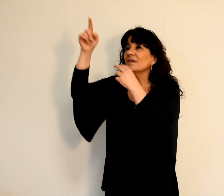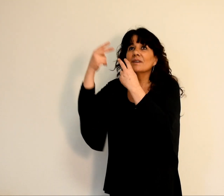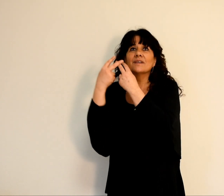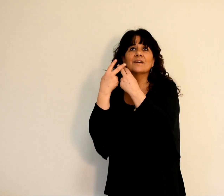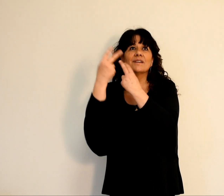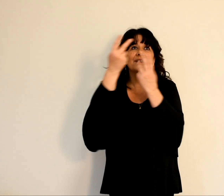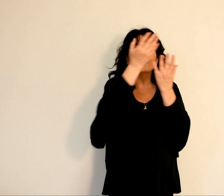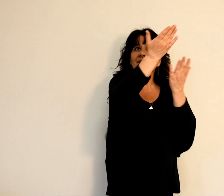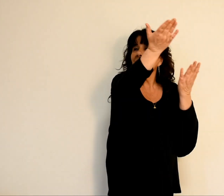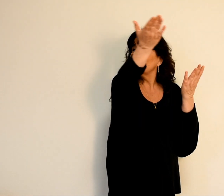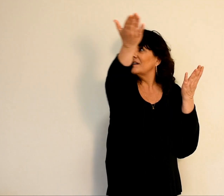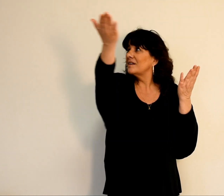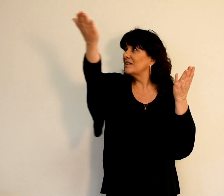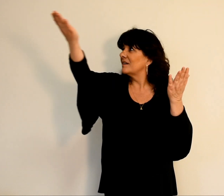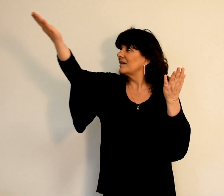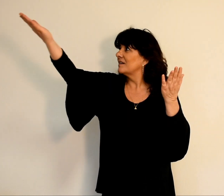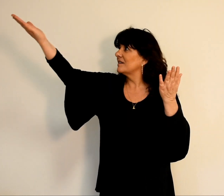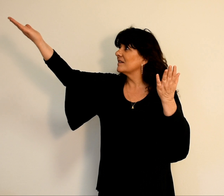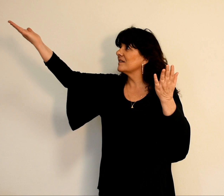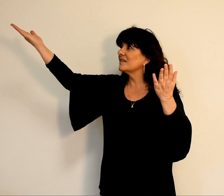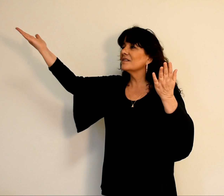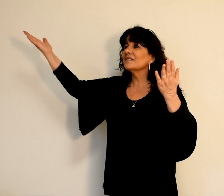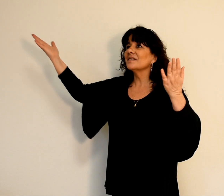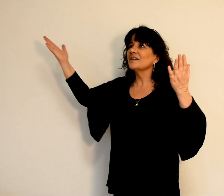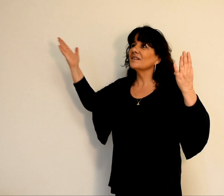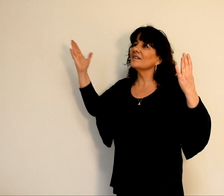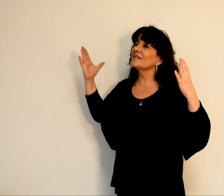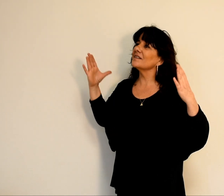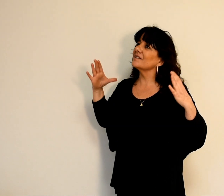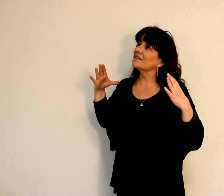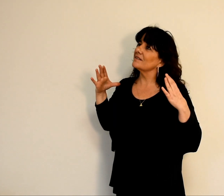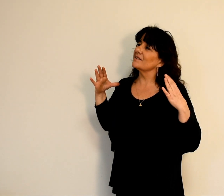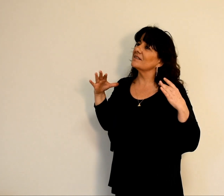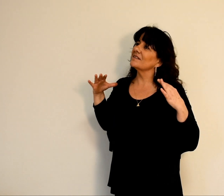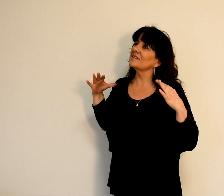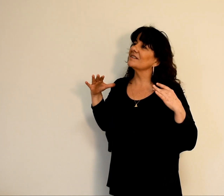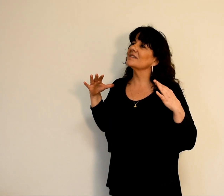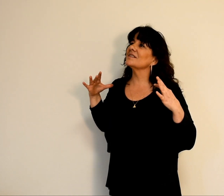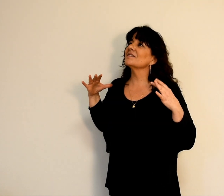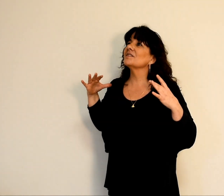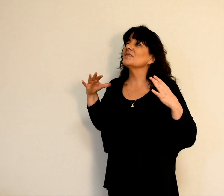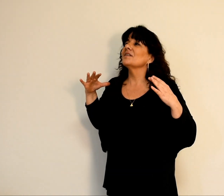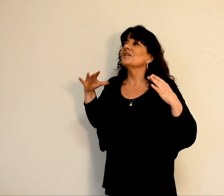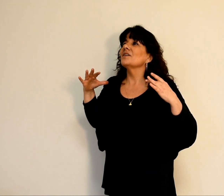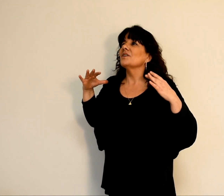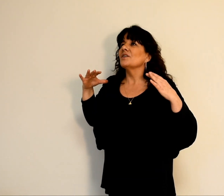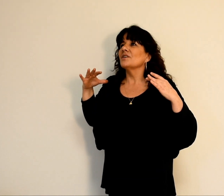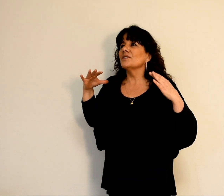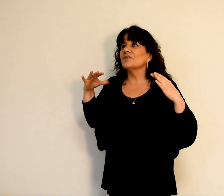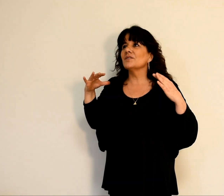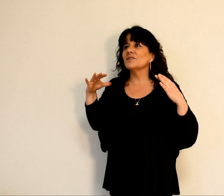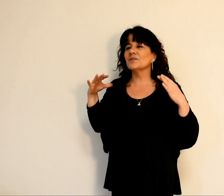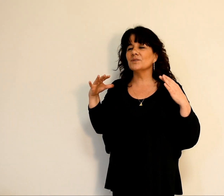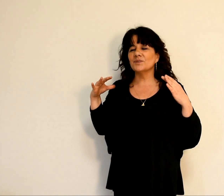en présence des anges. Je présence